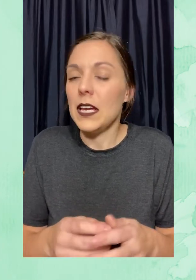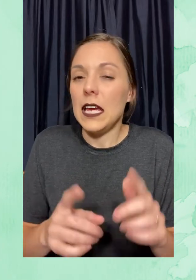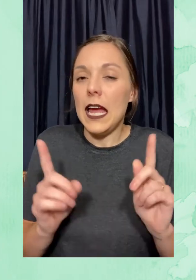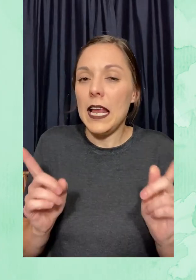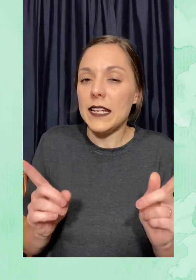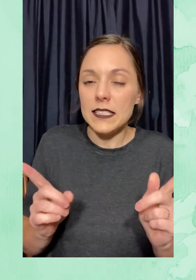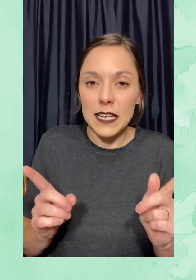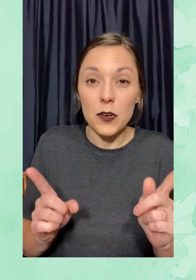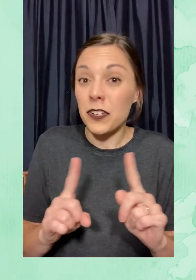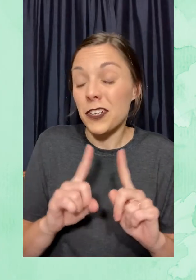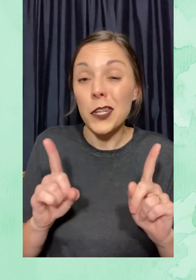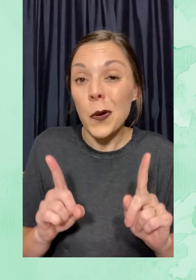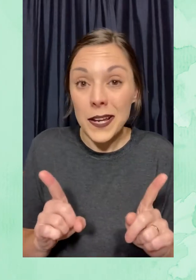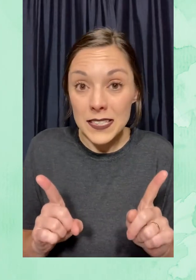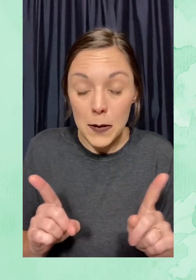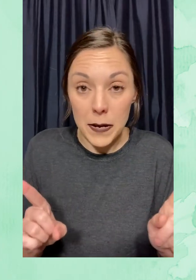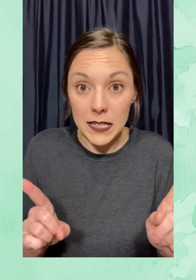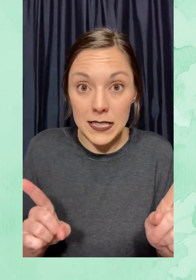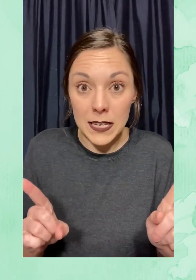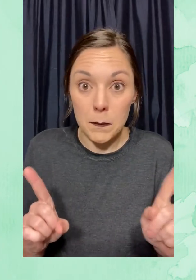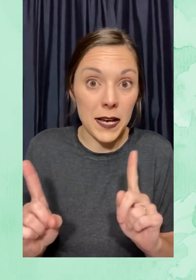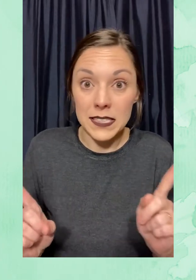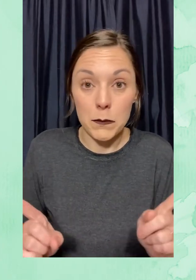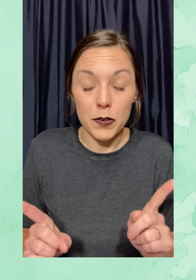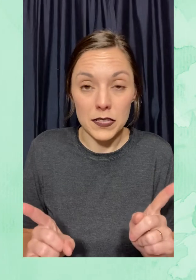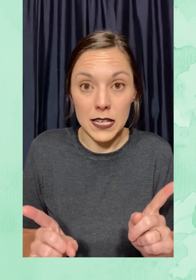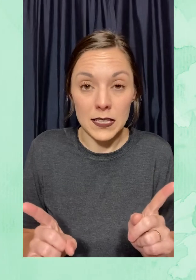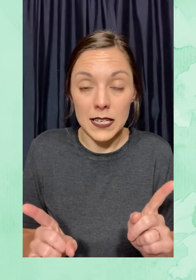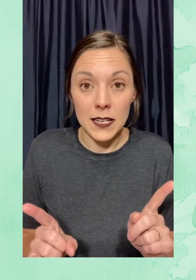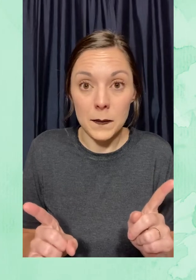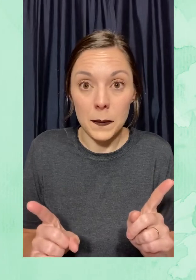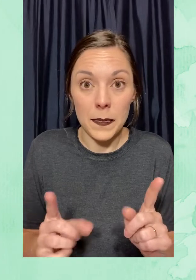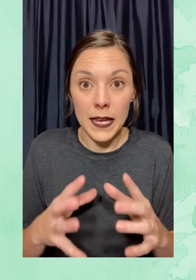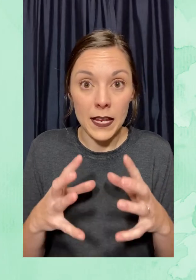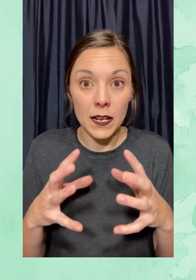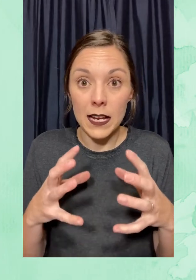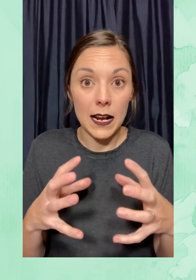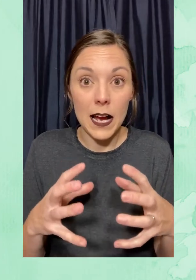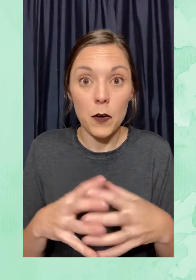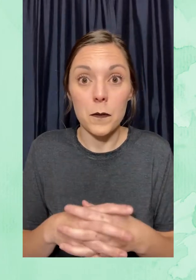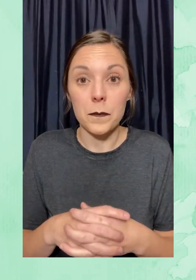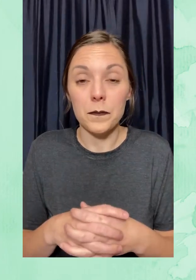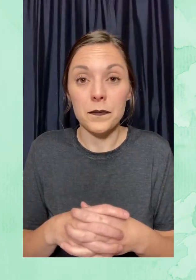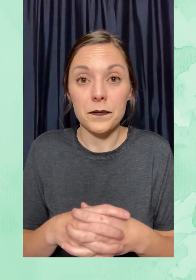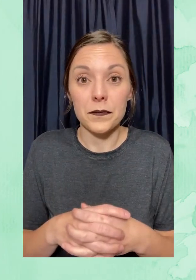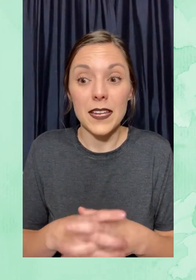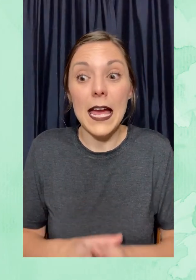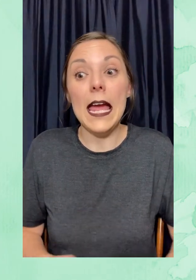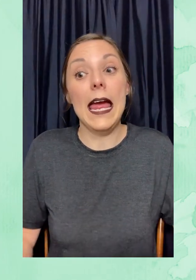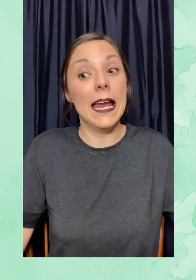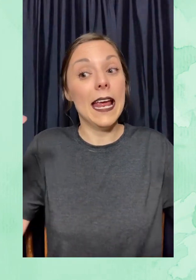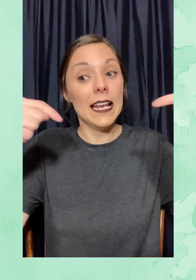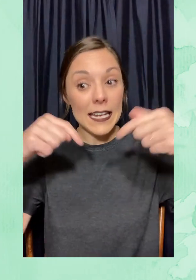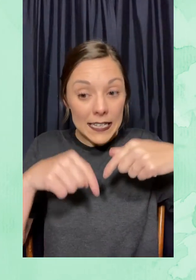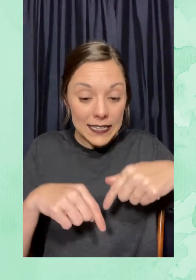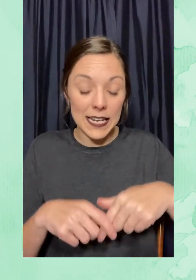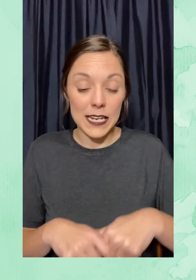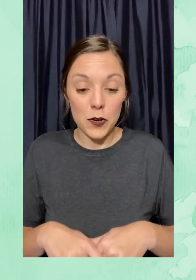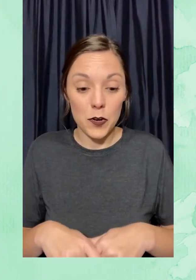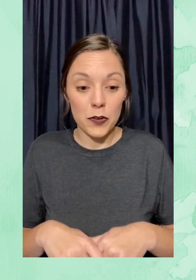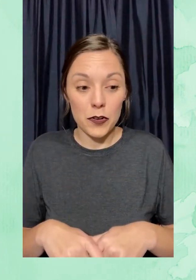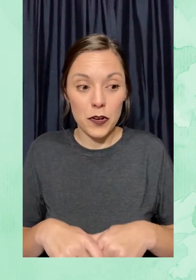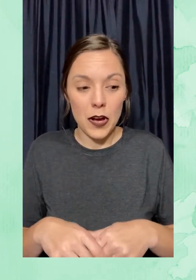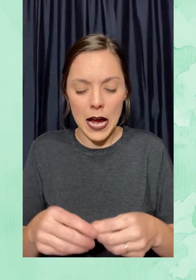El exterior no es la parte más importante del cacao. En el